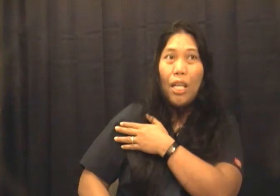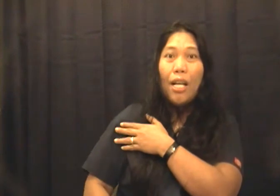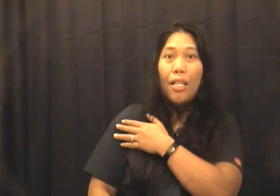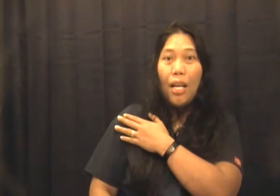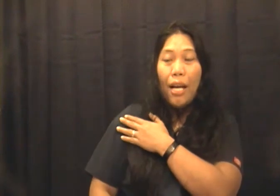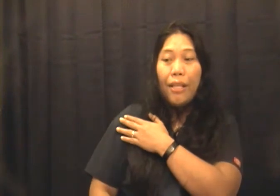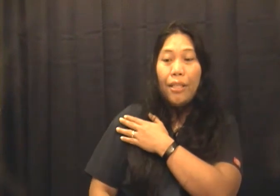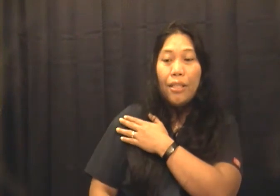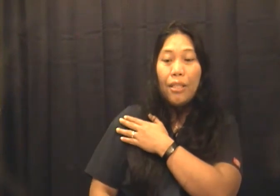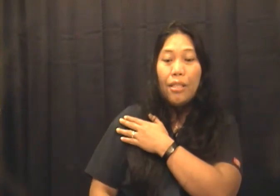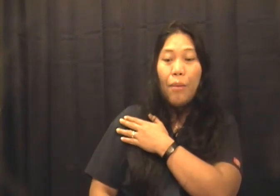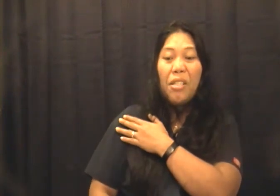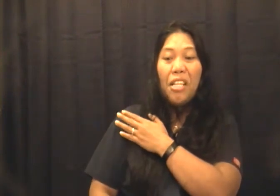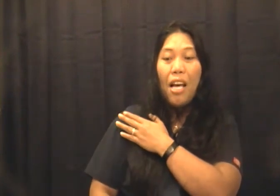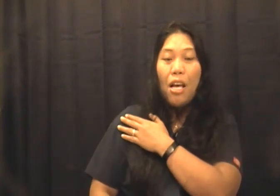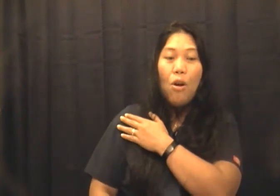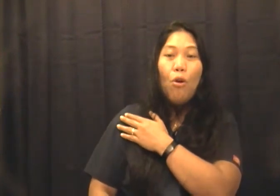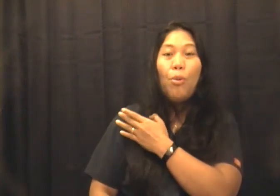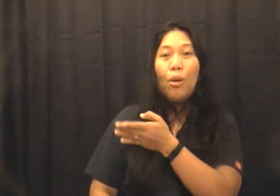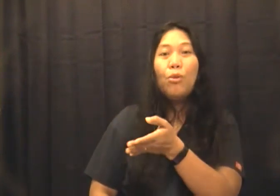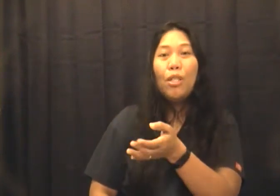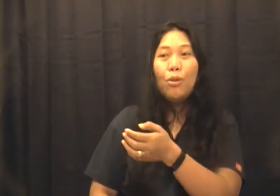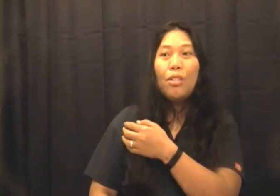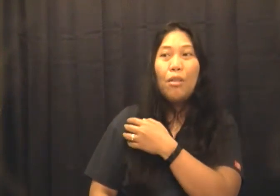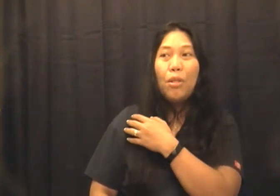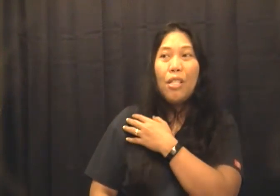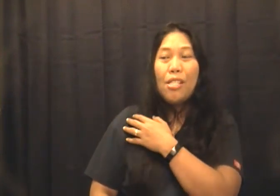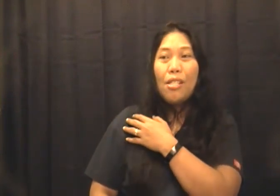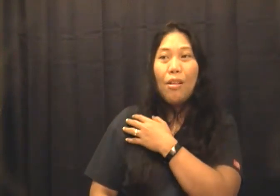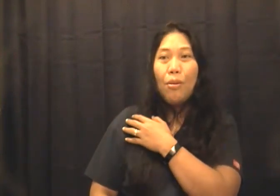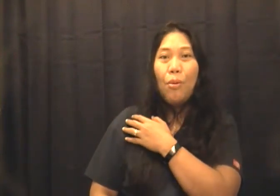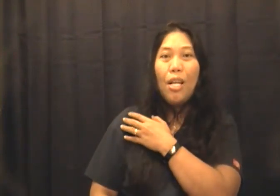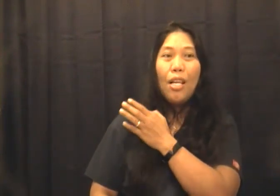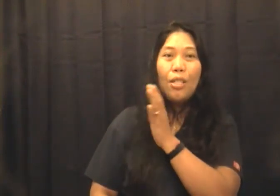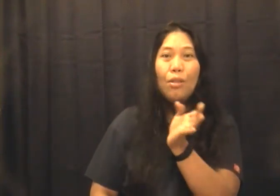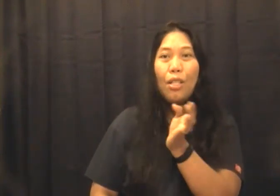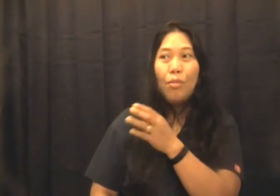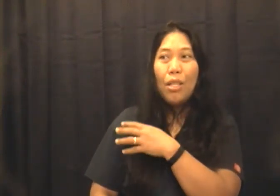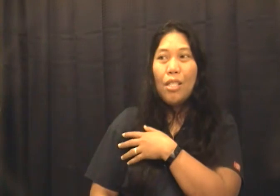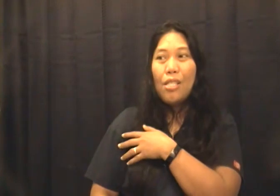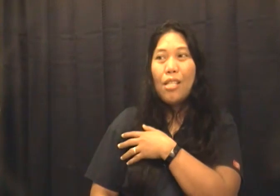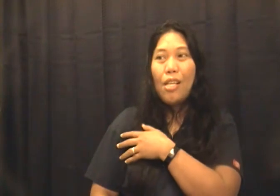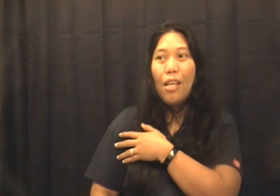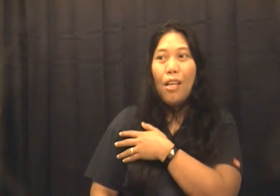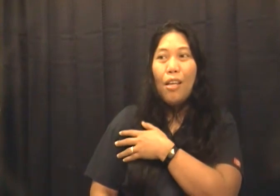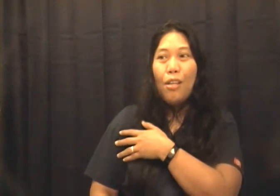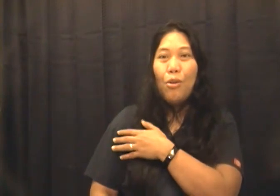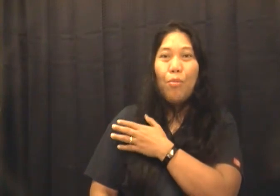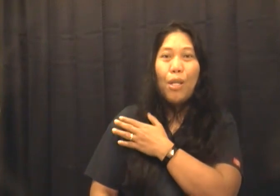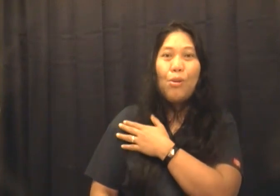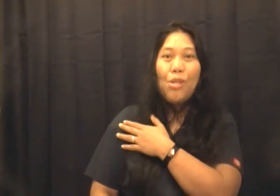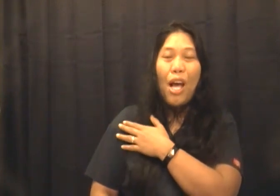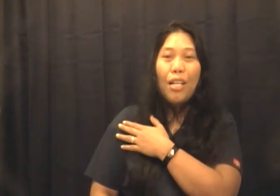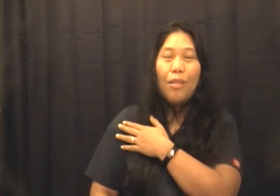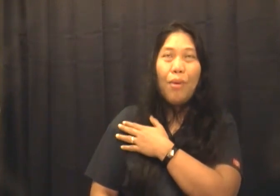hindi agad-agad sabi nila upok ka muna doon 10 minutes wala lang yun 10 minutes kasi yung ipikto sa akin